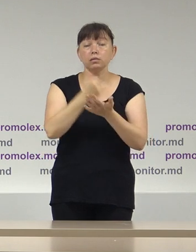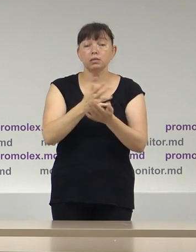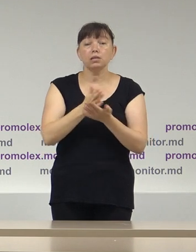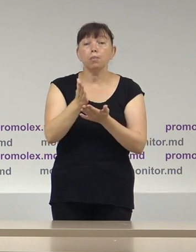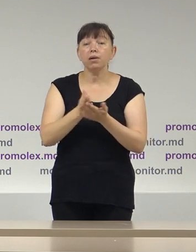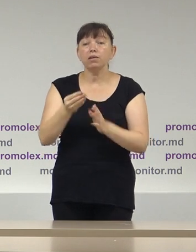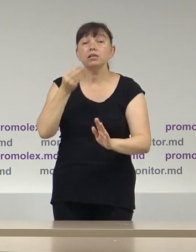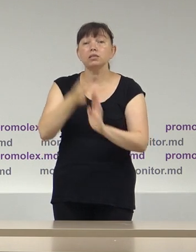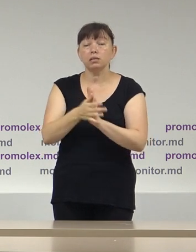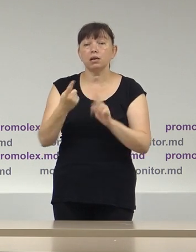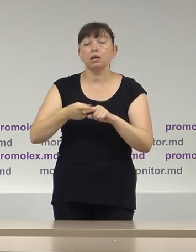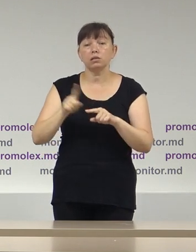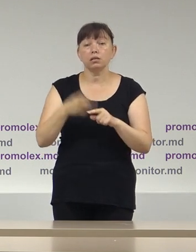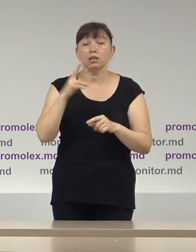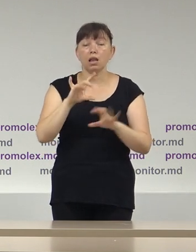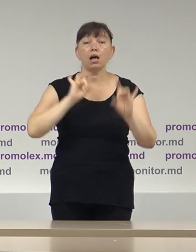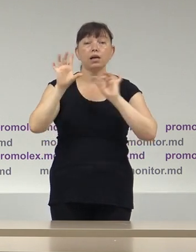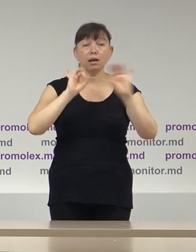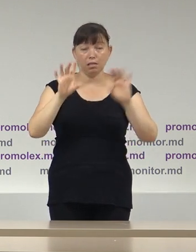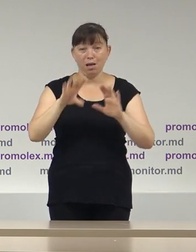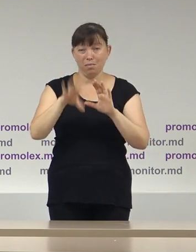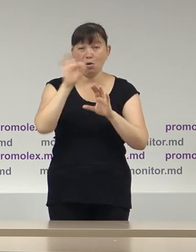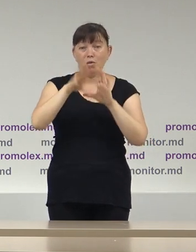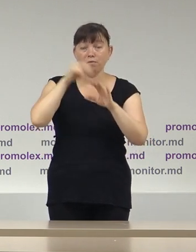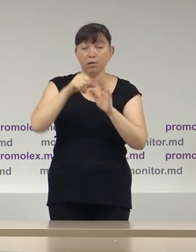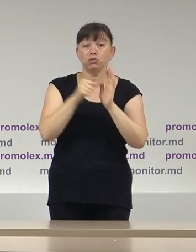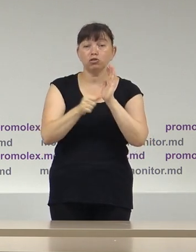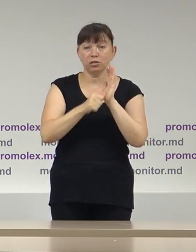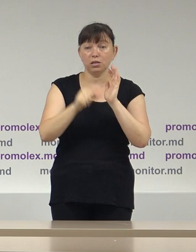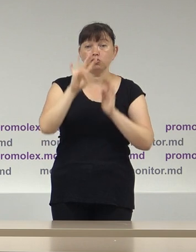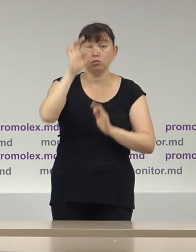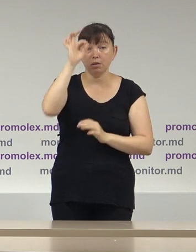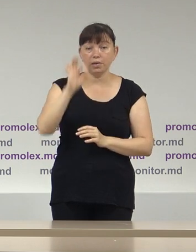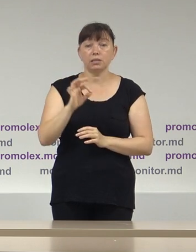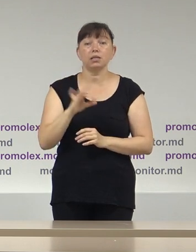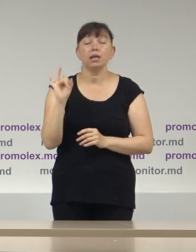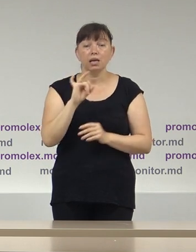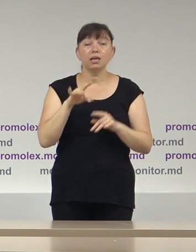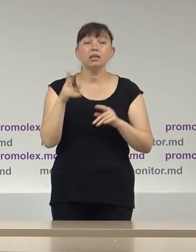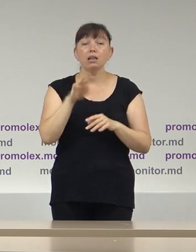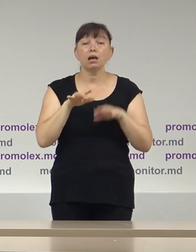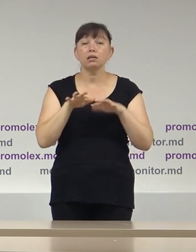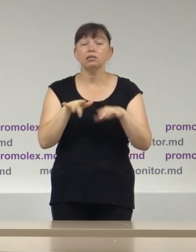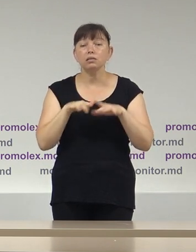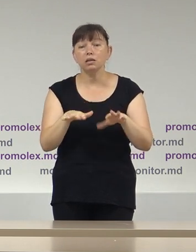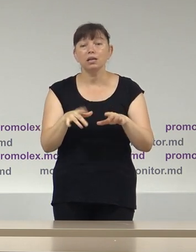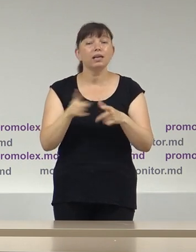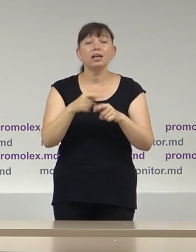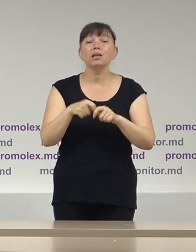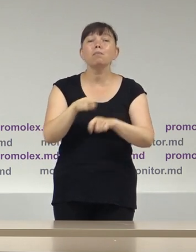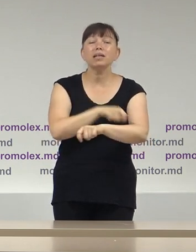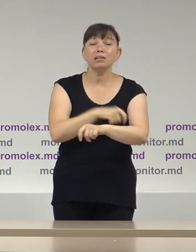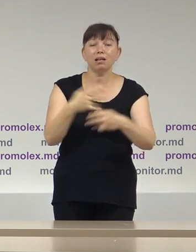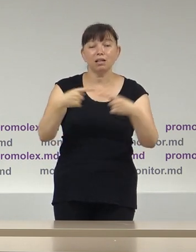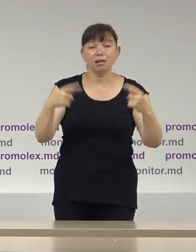destinații de cheltuieli sunt pentru publicitate electorală, 64%, și pentru activități sau pentru materiale